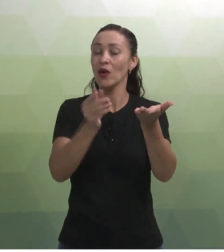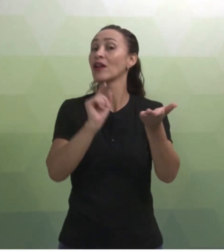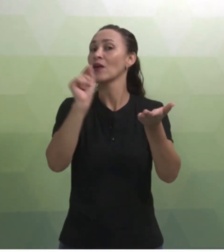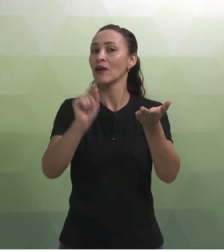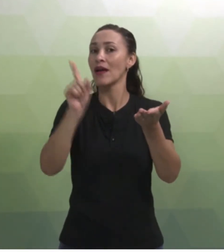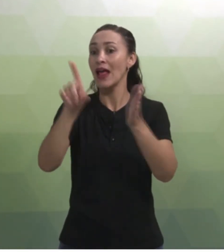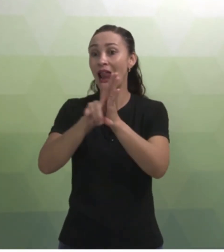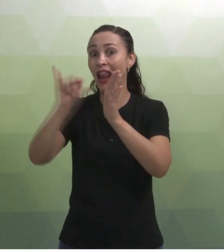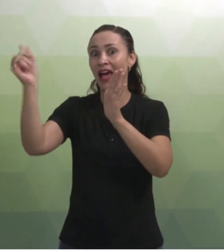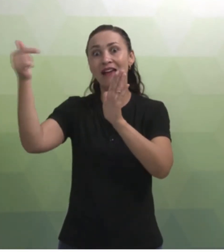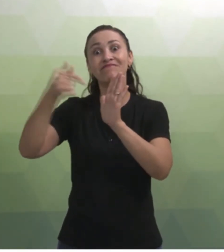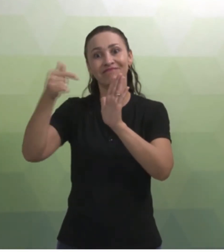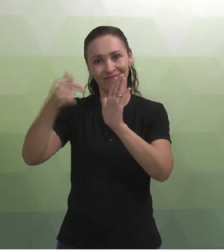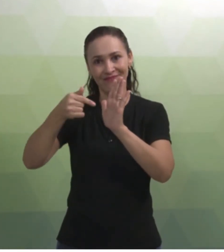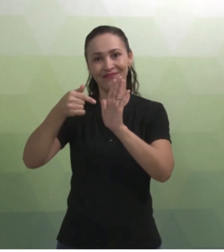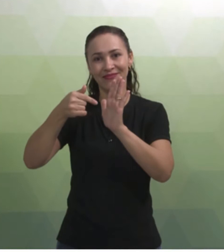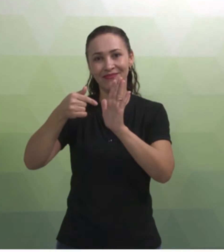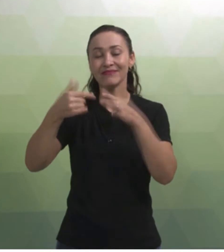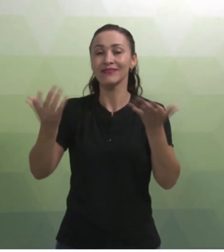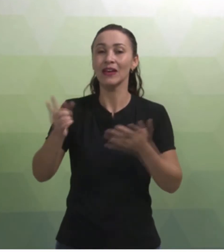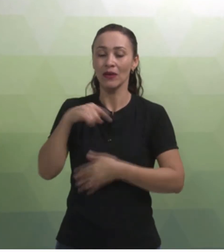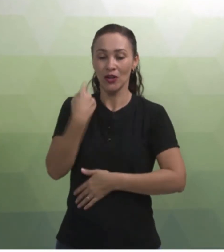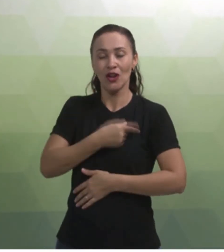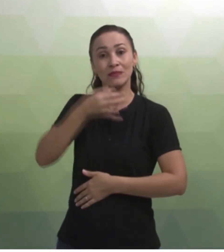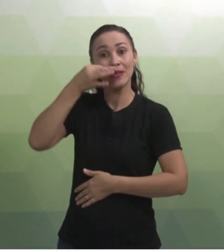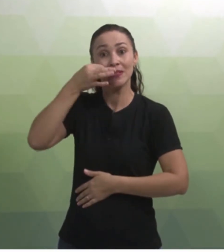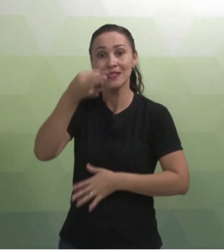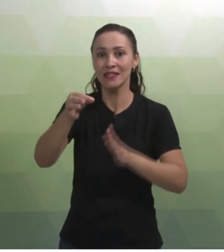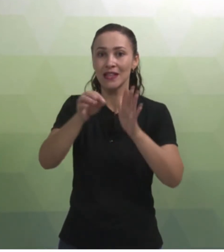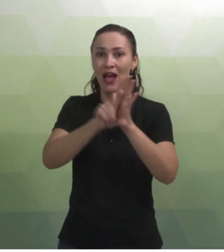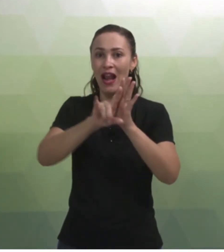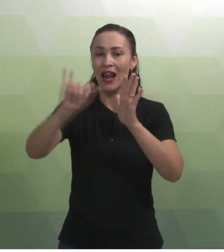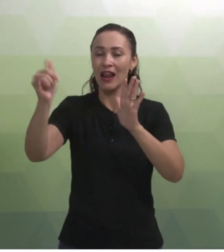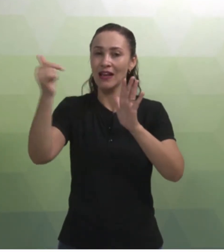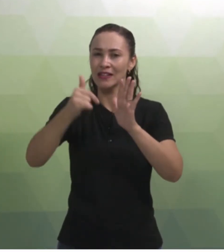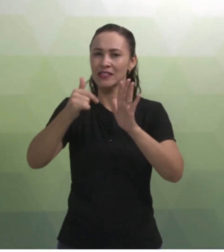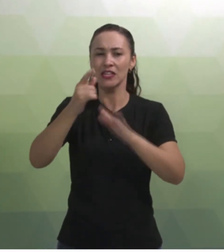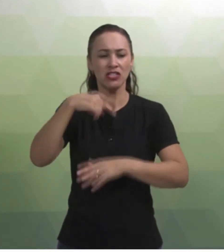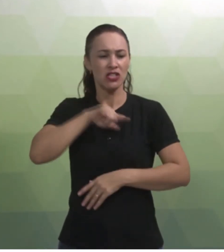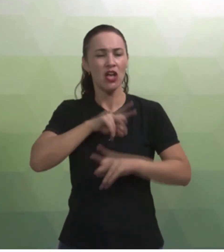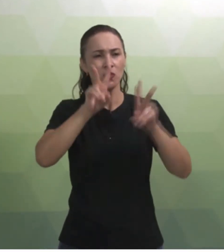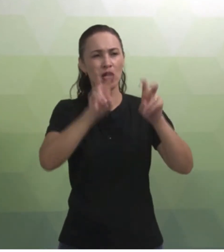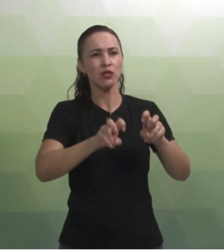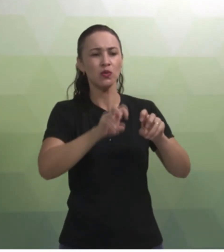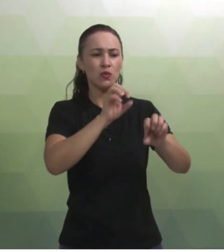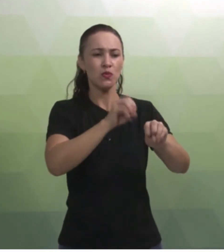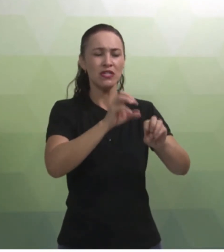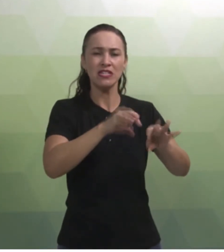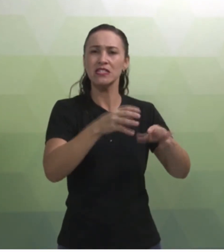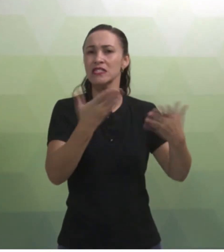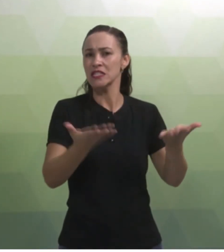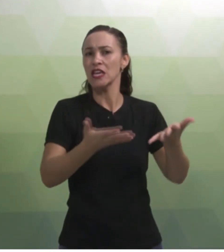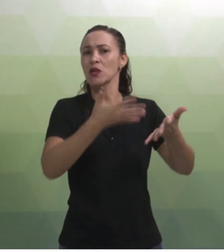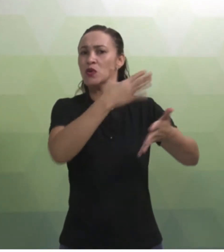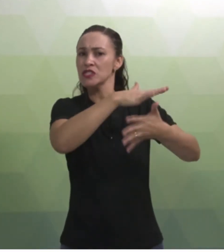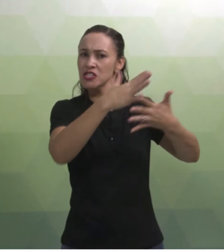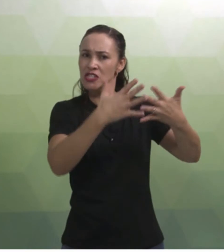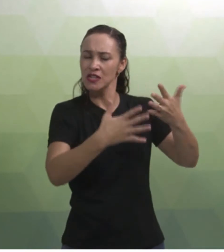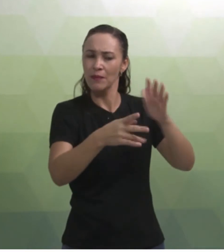legislações. Então, nós temos que nos ater. Quando vamos falar do processo de ensino de língua brasileira de sinais, a Libras,